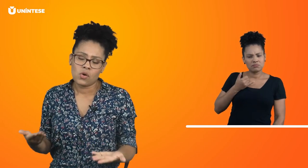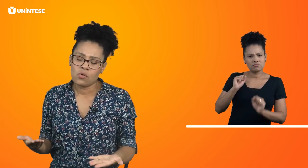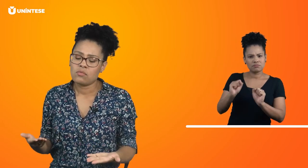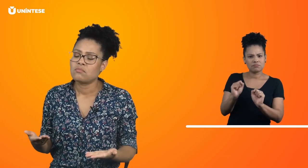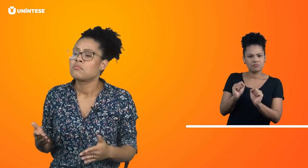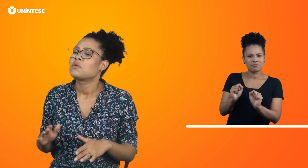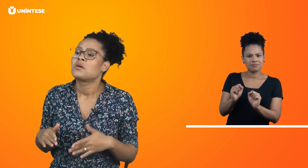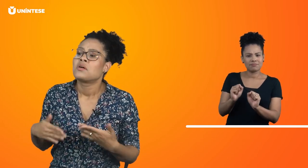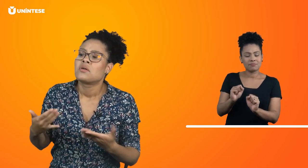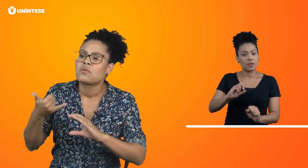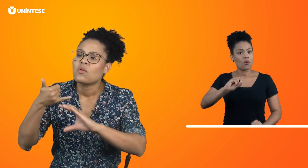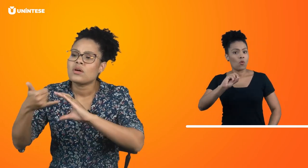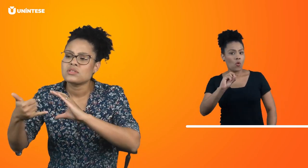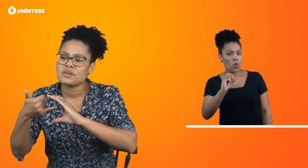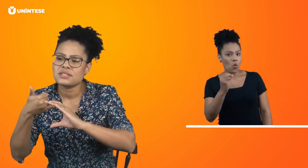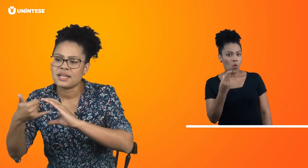Ou... Qual é seu WhatsApp?